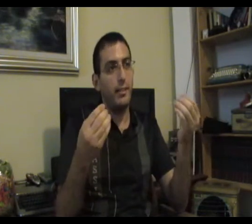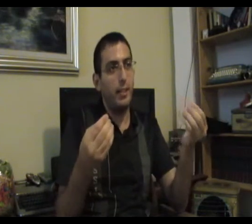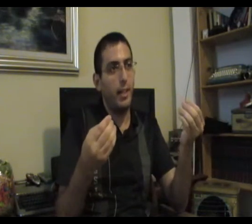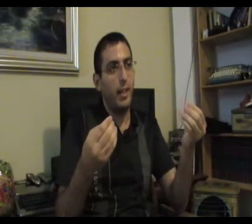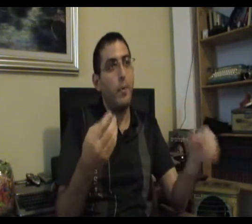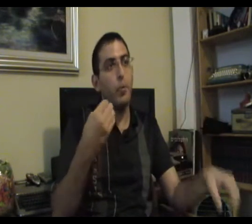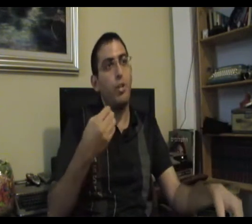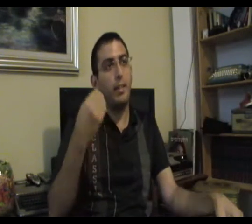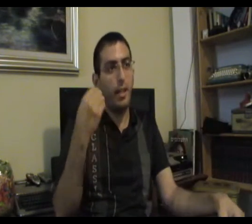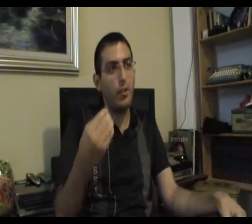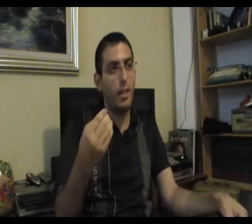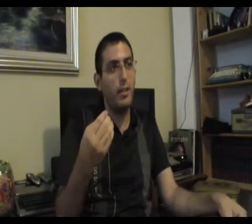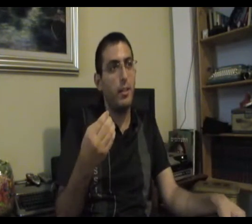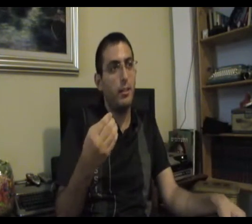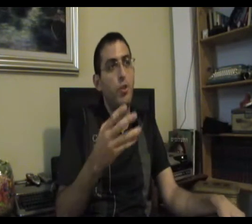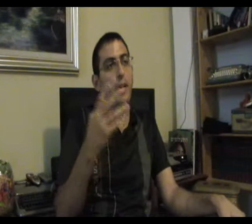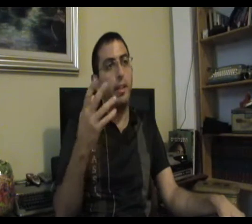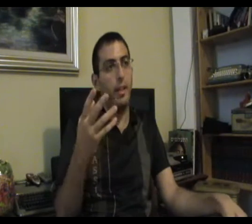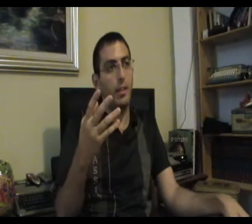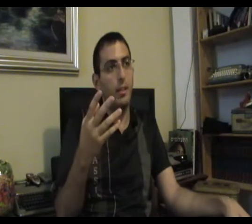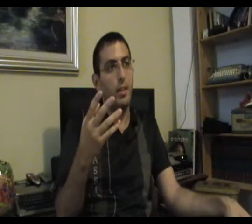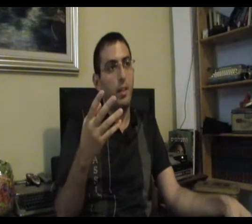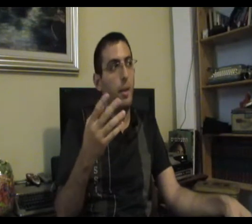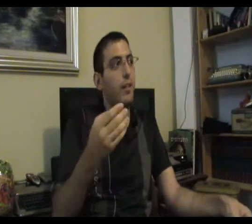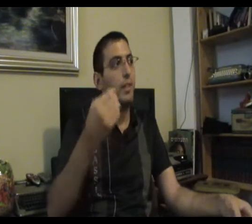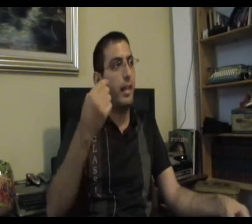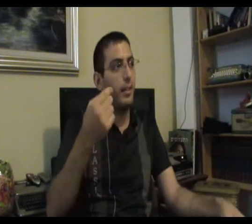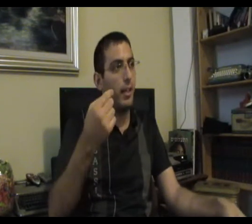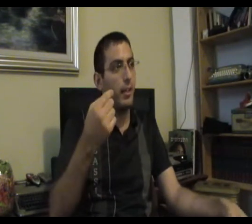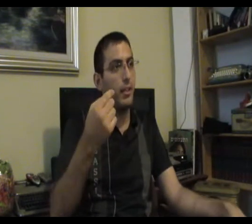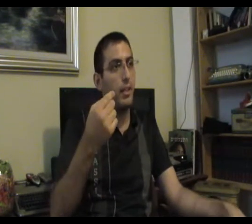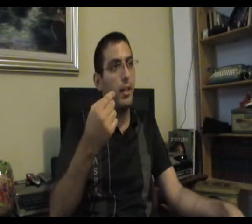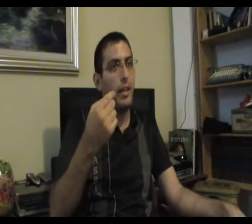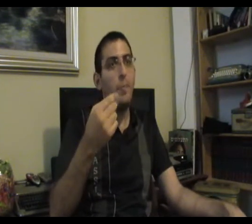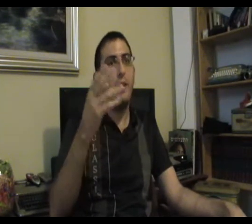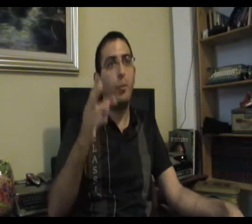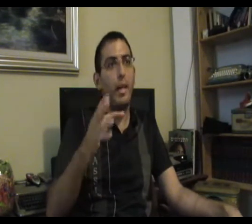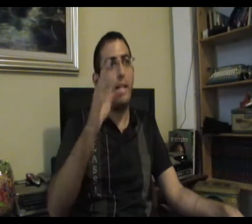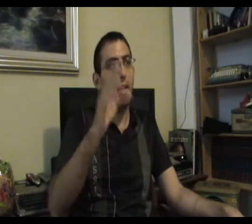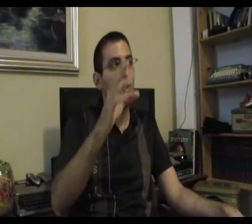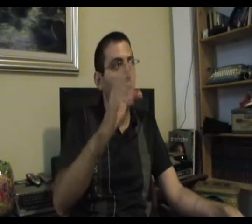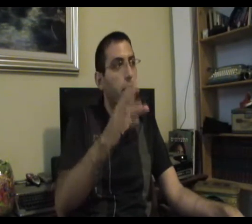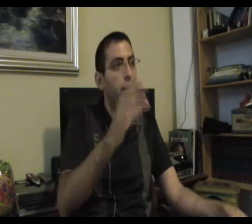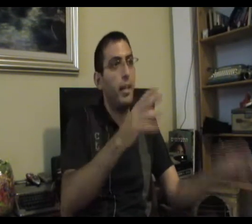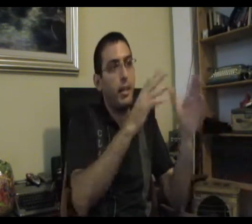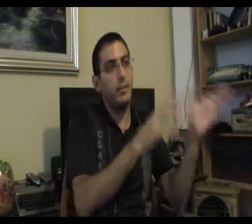עשרה דרך? המהות של הדרך שלי זה שאין דרך. מה הכוונה אין דרך? אם הייתי אומר לך, הדרך שלי היא X,